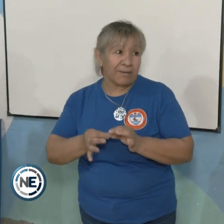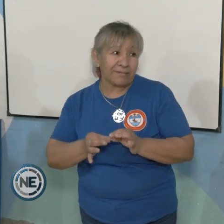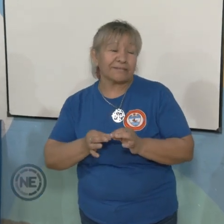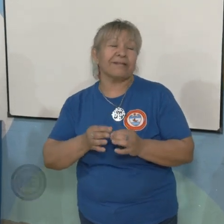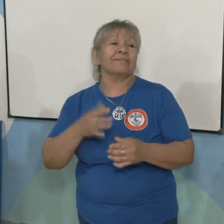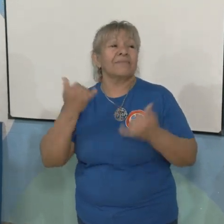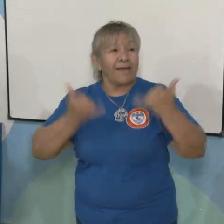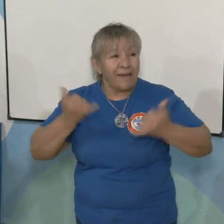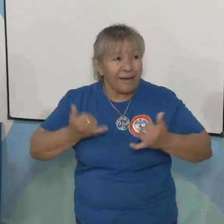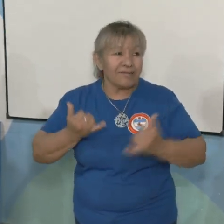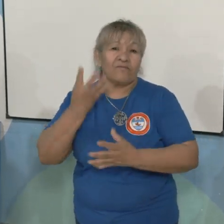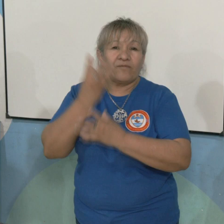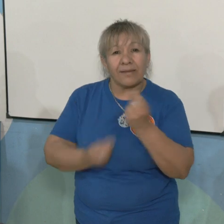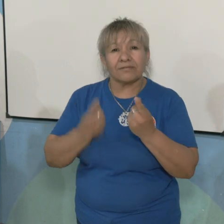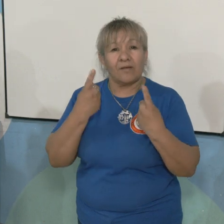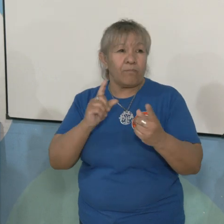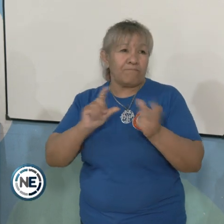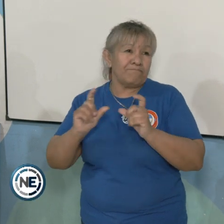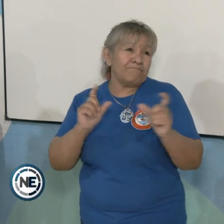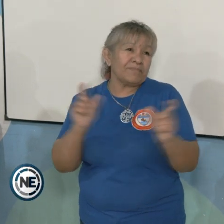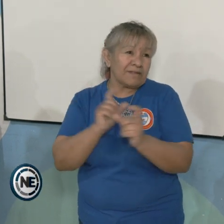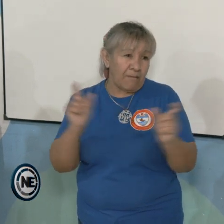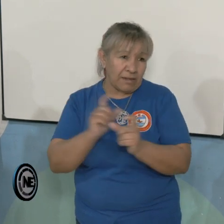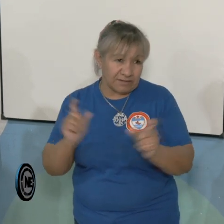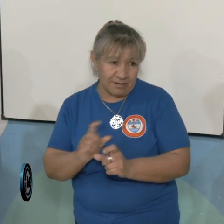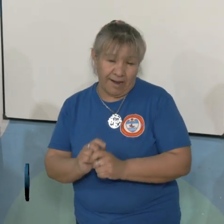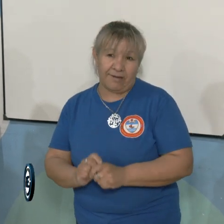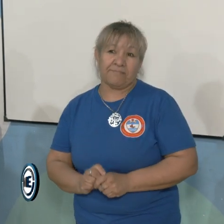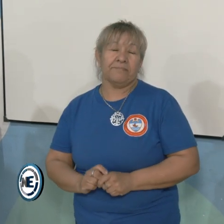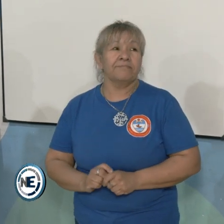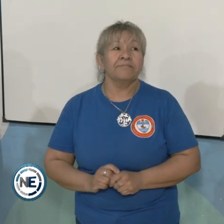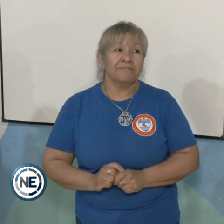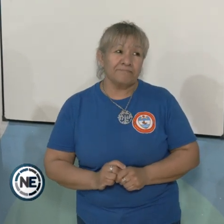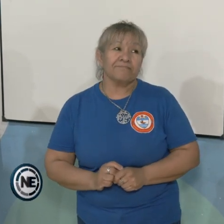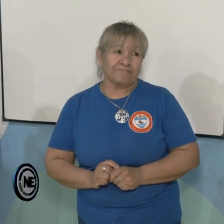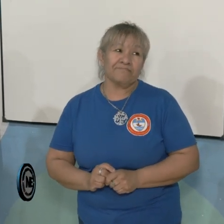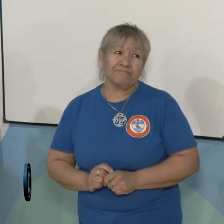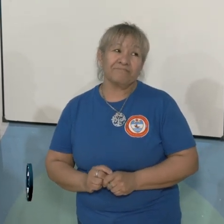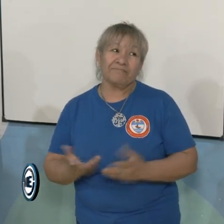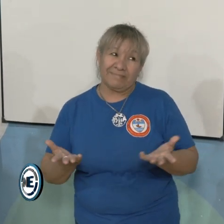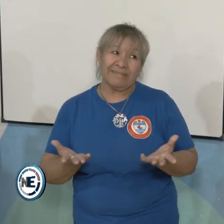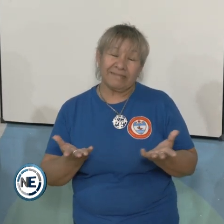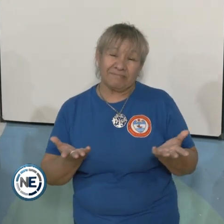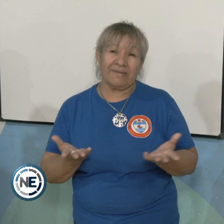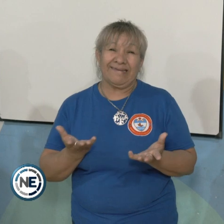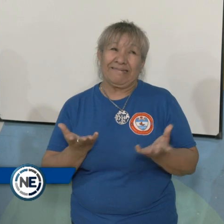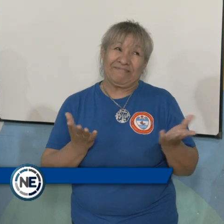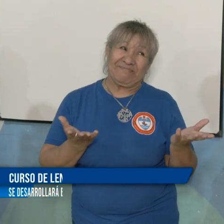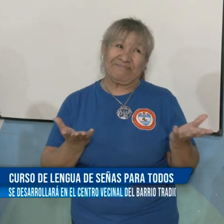Es importante el intérprete, falta también el intérprete y muchas veces fallamos nosotros los intérpretes en